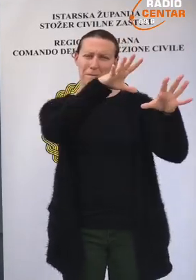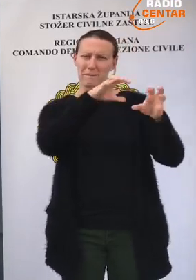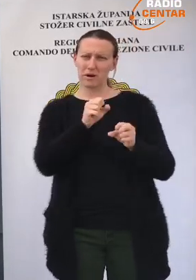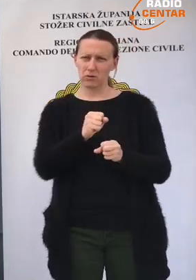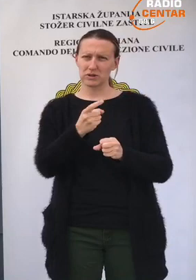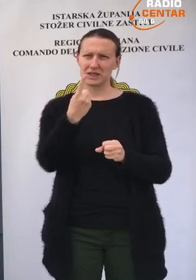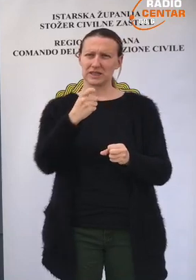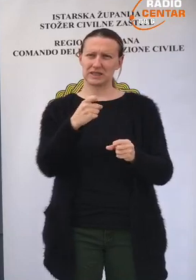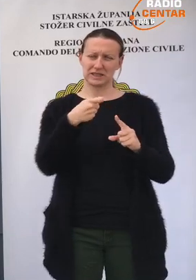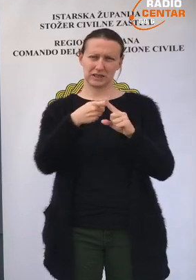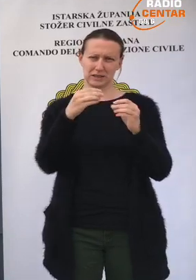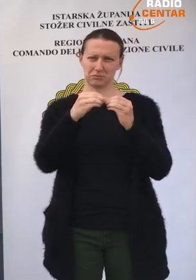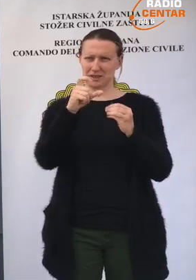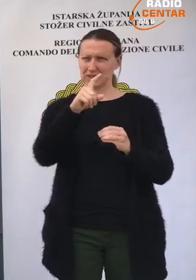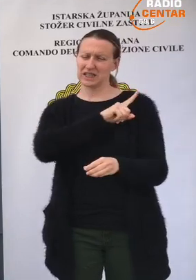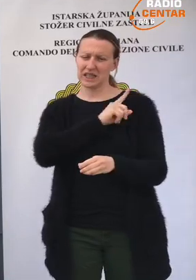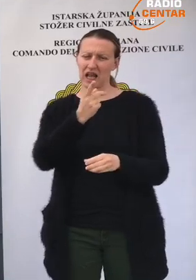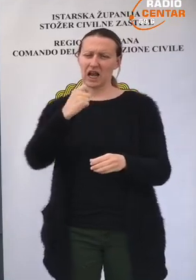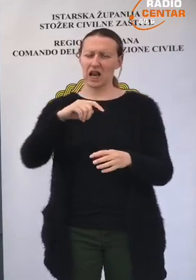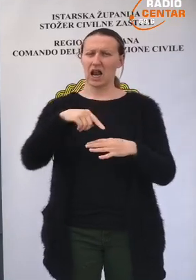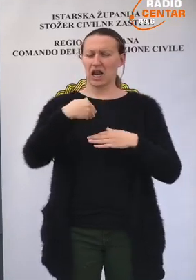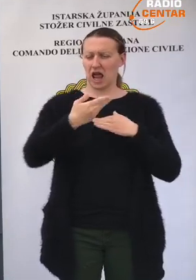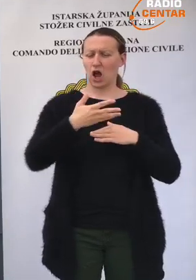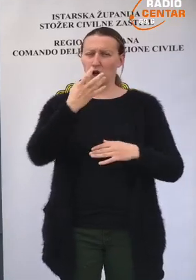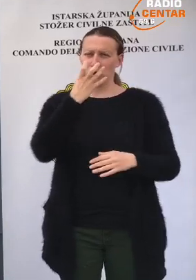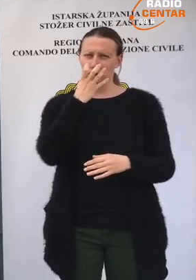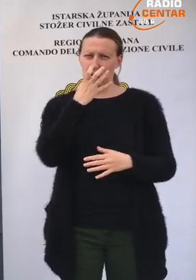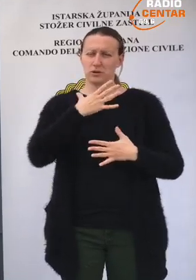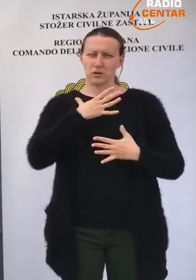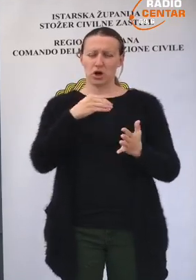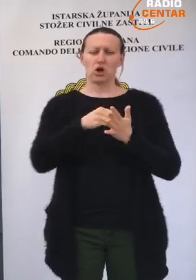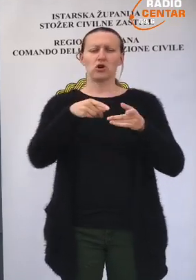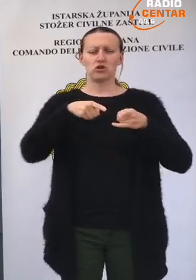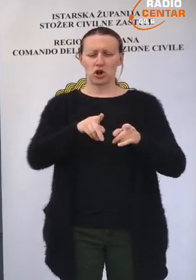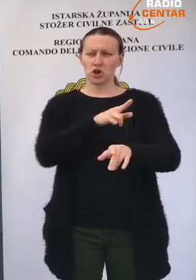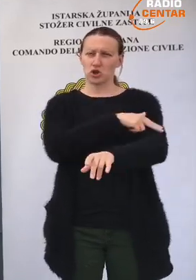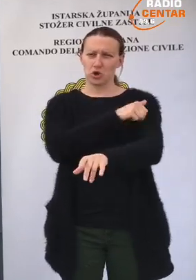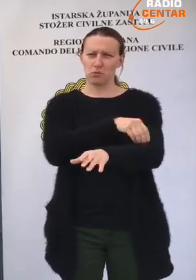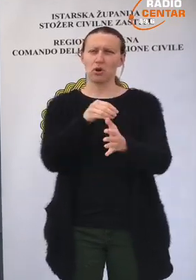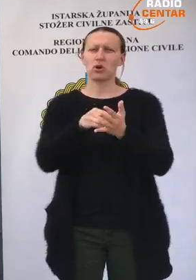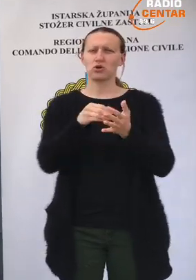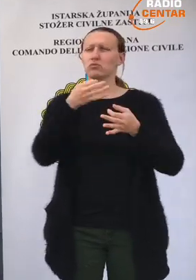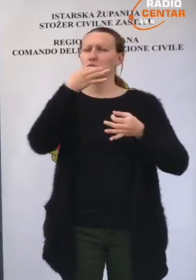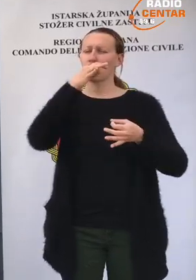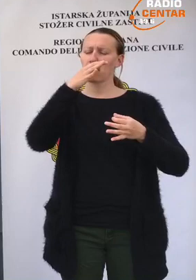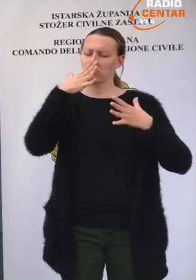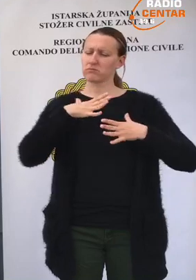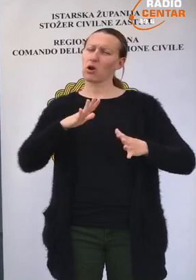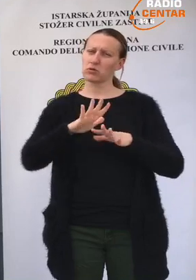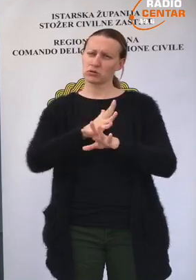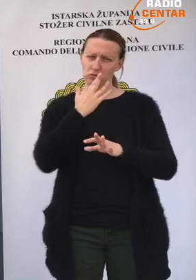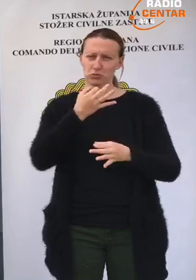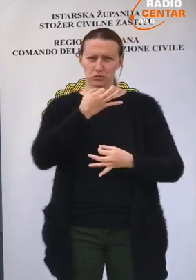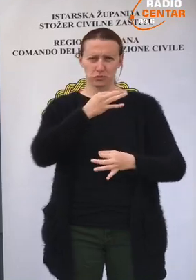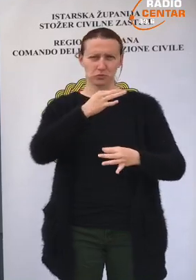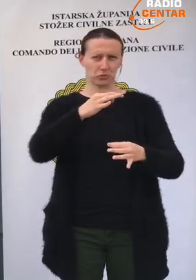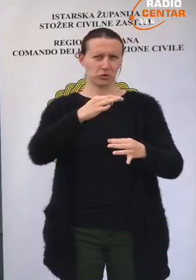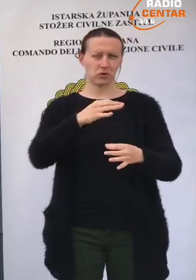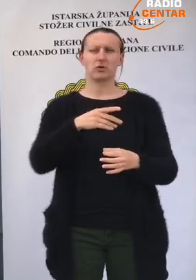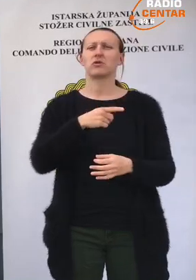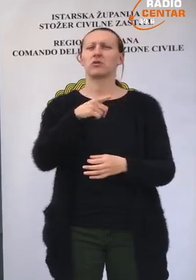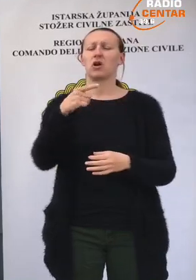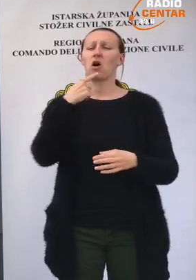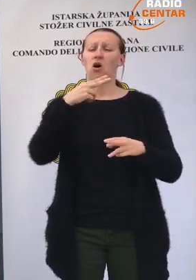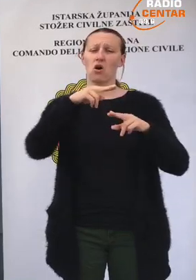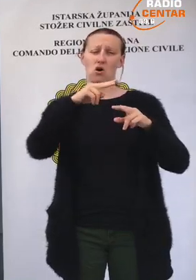preuzeli iz KBC rijeka nakon respiratora, još uvijek su u bolnici u kliničkom poboljšanju. Ovi ostali